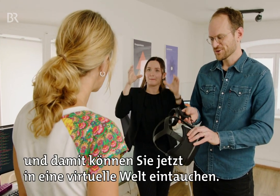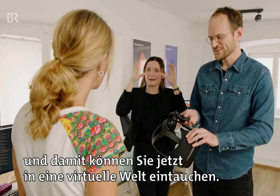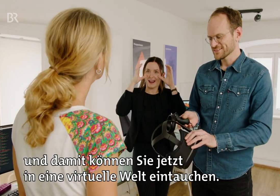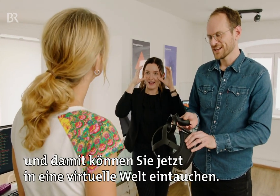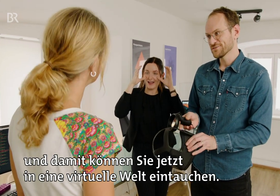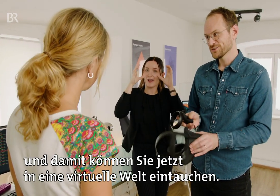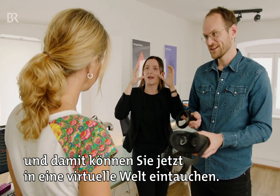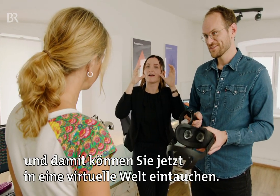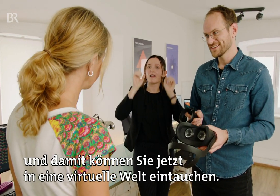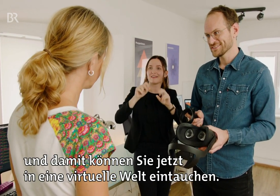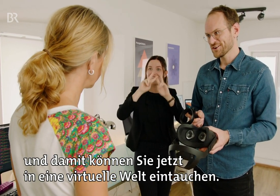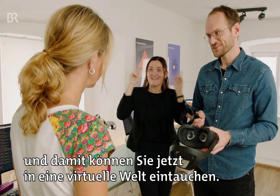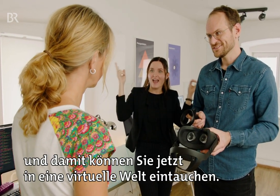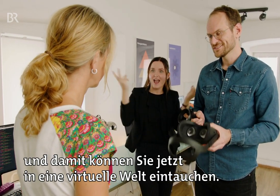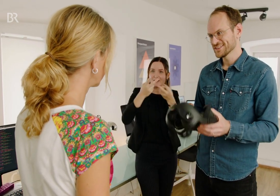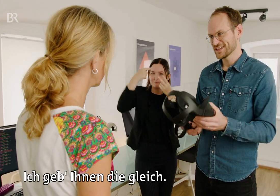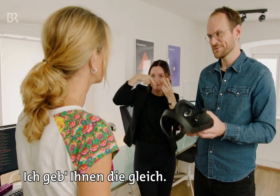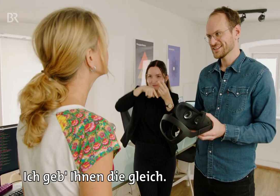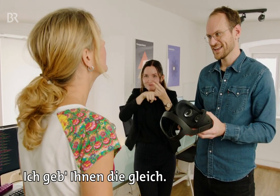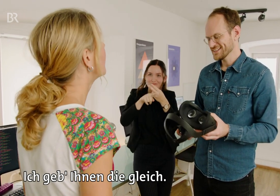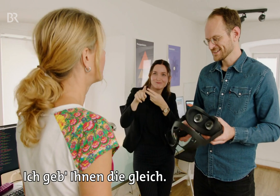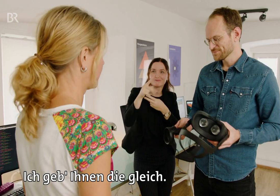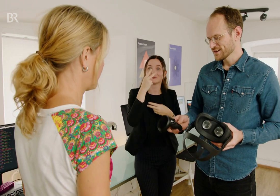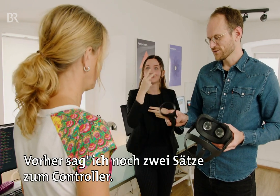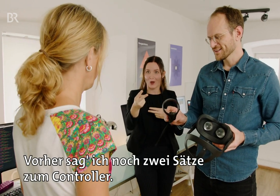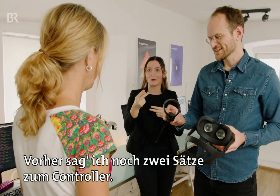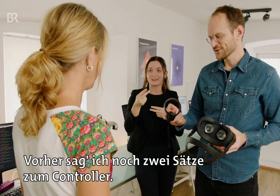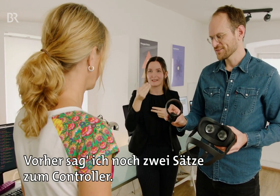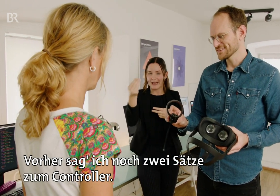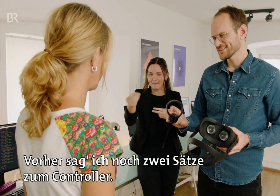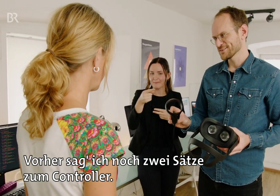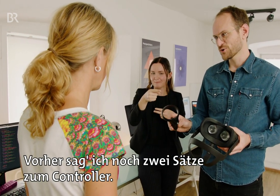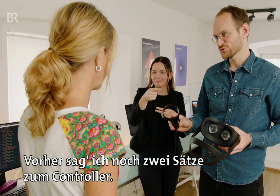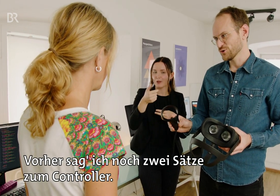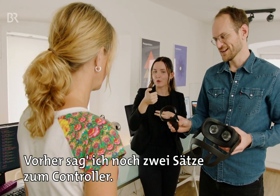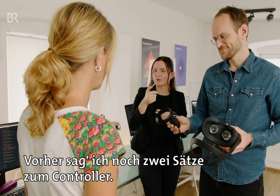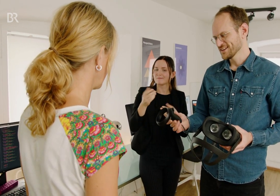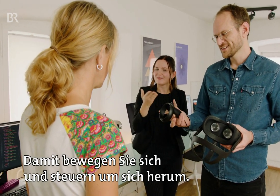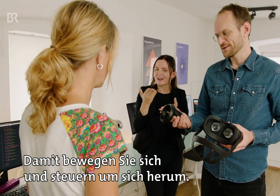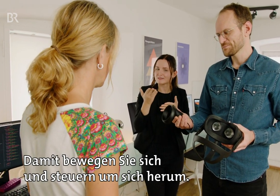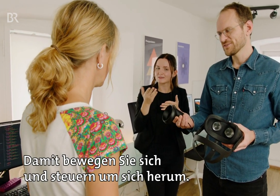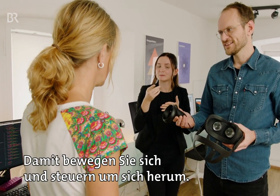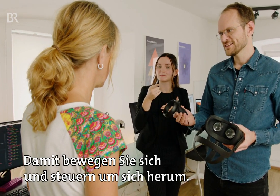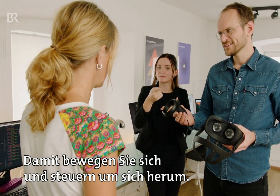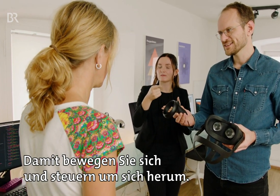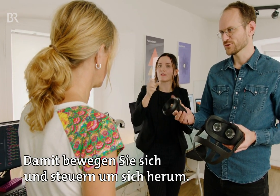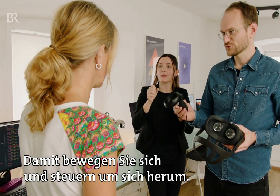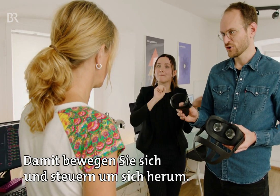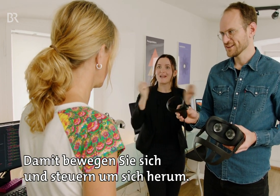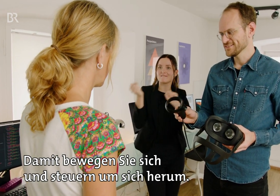können Sie jetzt in eine virtuelle Welt eintauchen. Ich gebe Ihnen die gleich. Vorher sage ich noch zwei Sätze zum Controller. Damit bewegen Sie sich und steuern